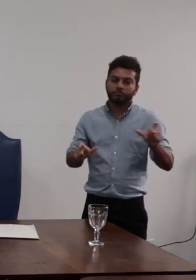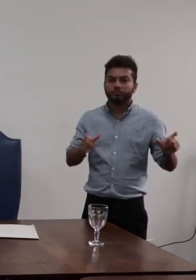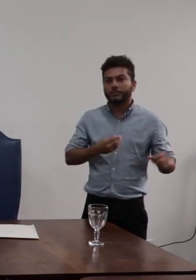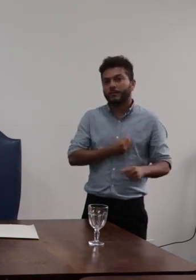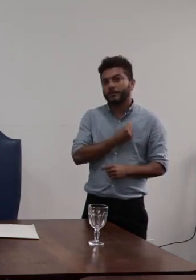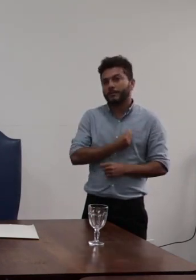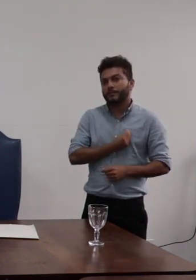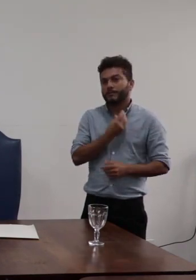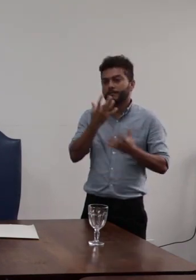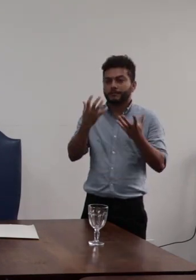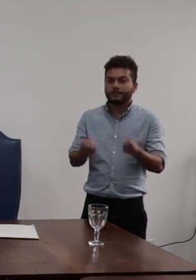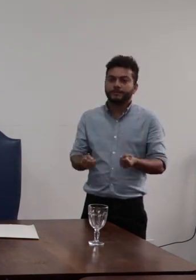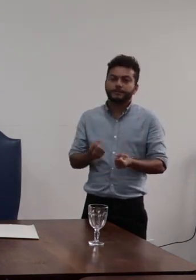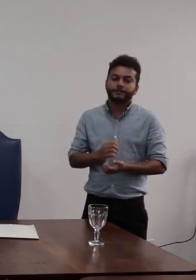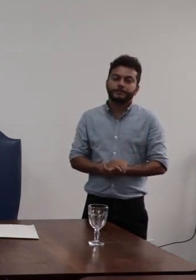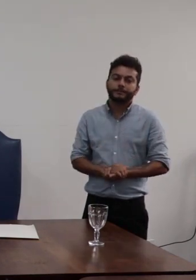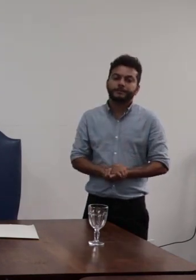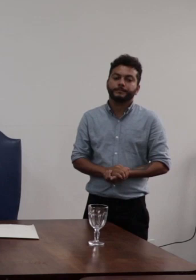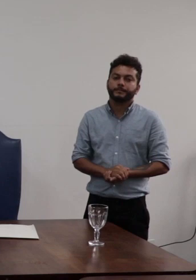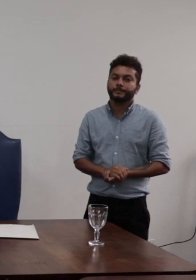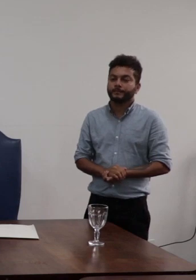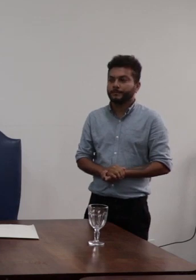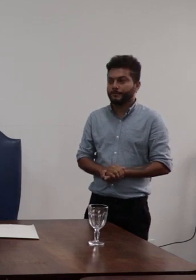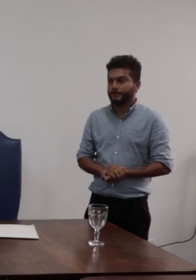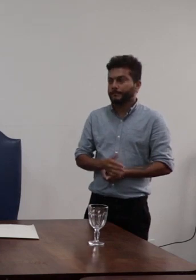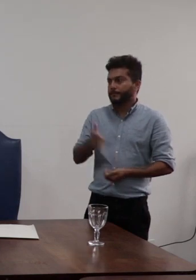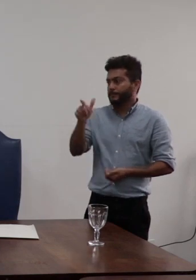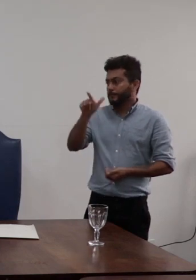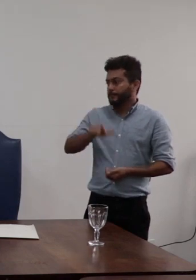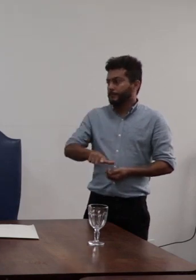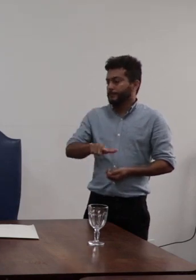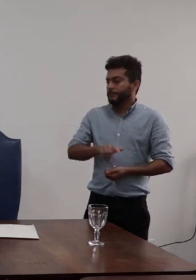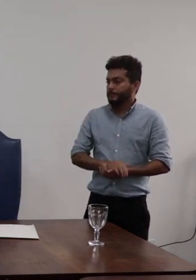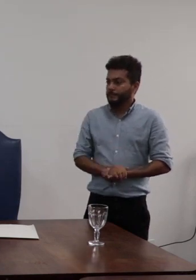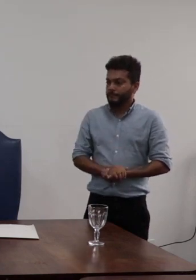presentes no recinto nesse momento então mais uma vez